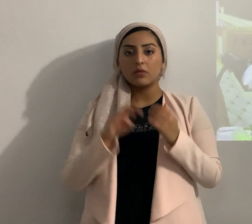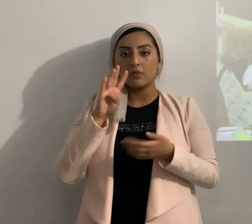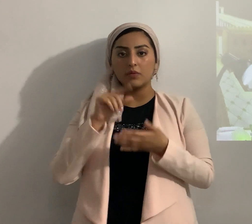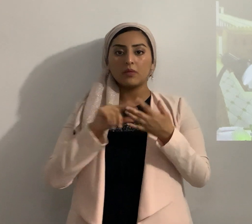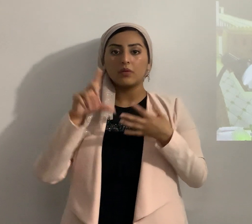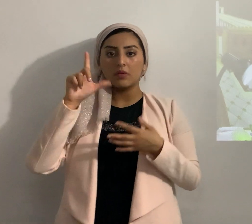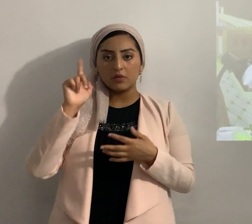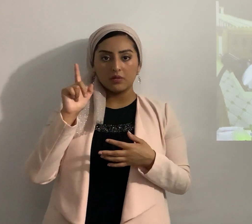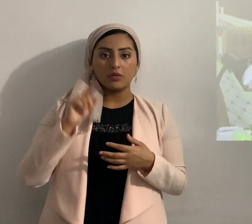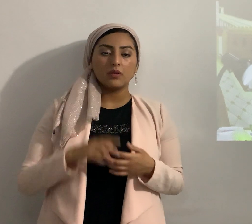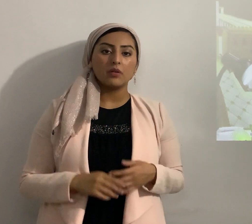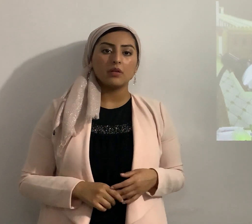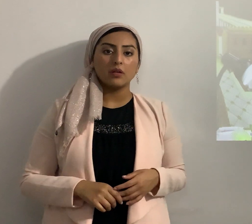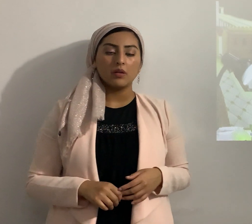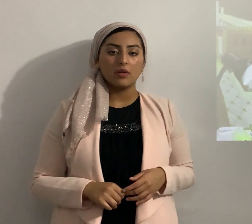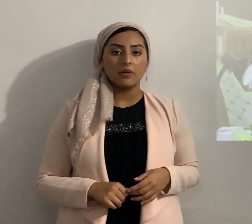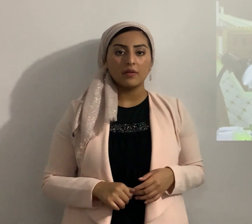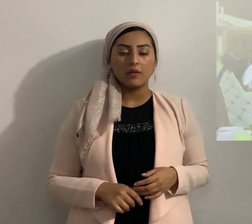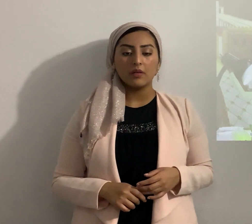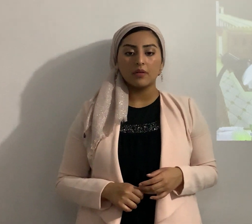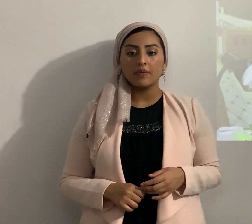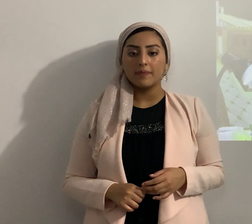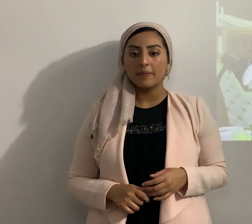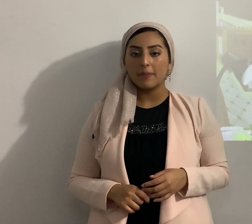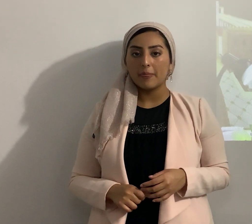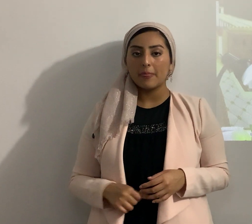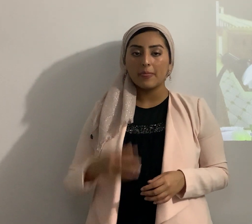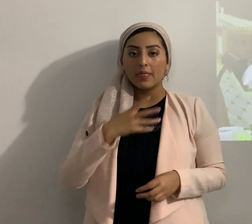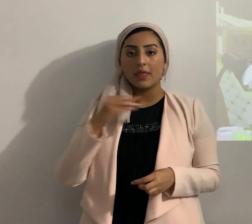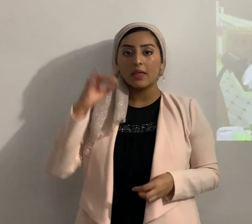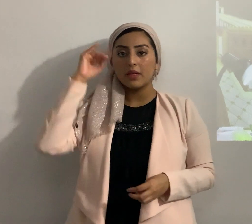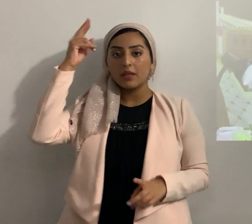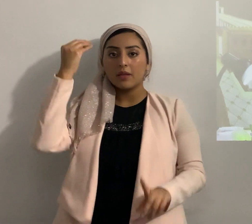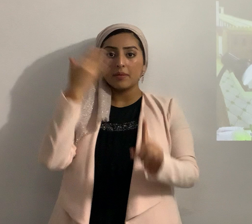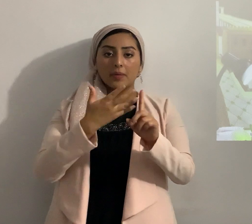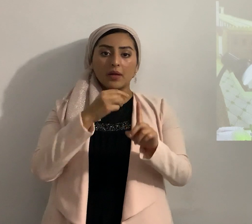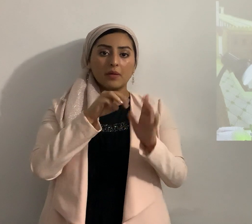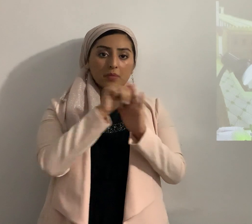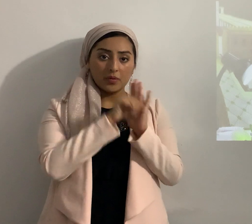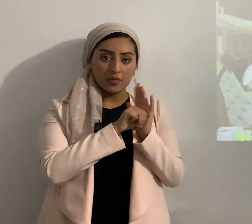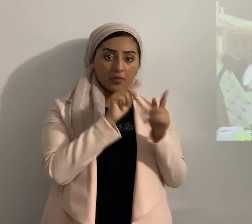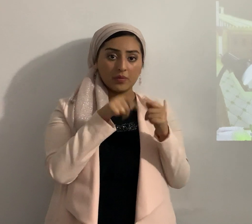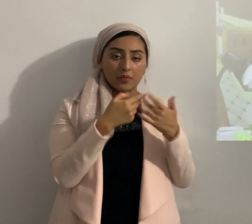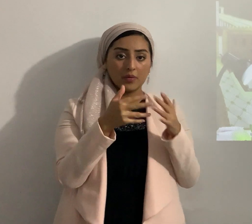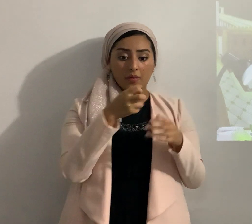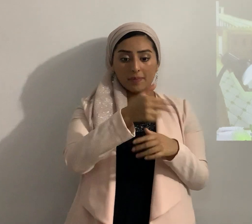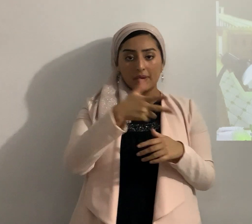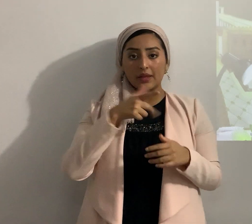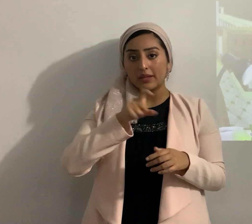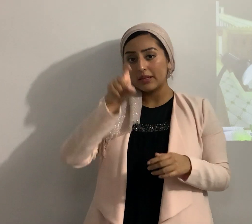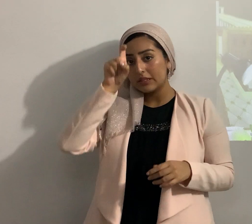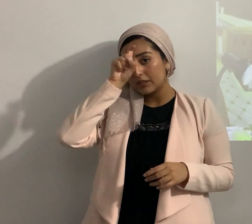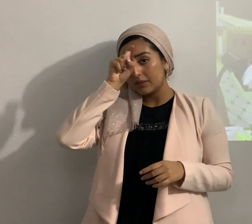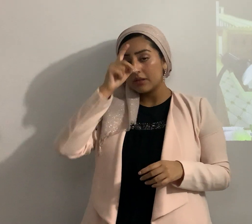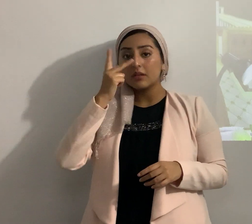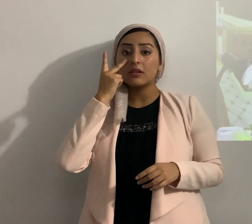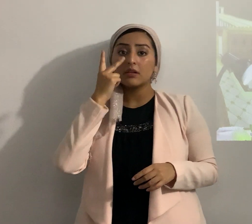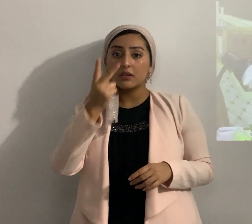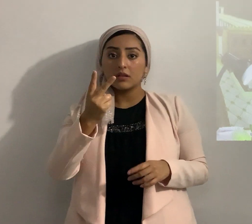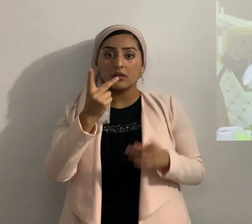perfecto muy bien dice y dijo Yahweh a Moisés cuando hayas vuelto a Egipto mira que hagas delante de Faraón